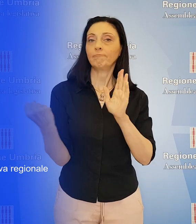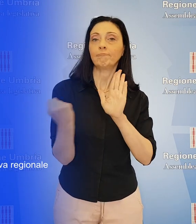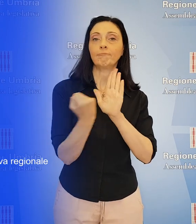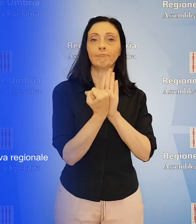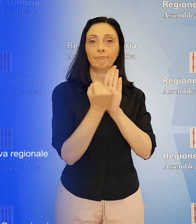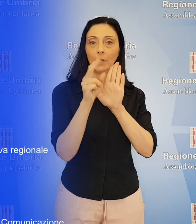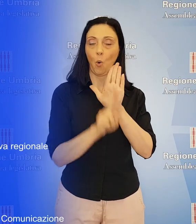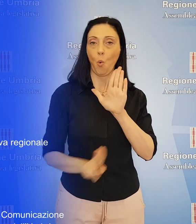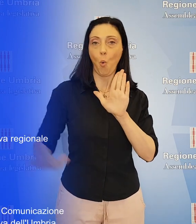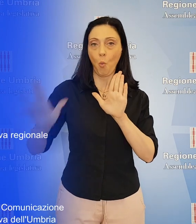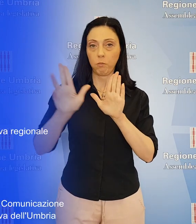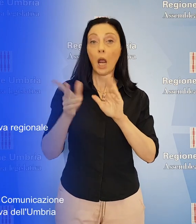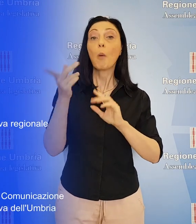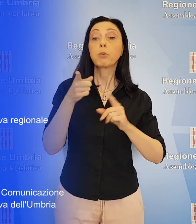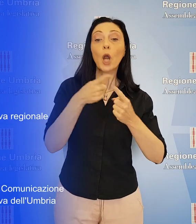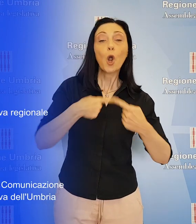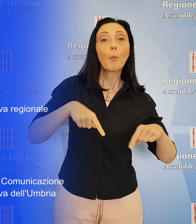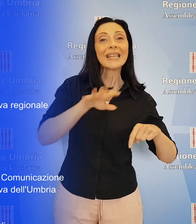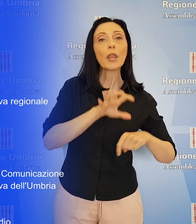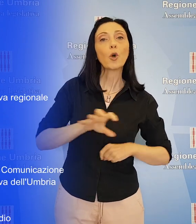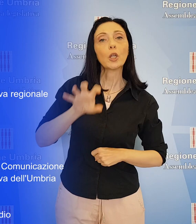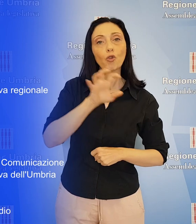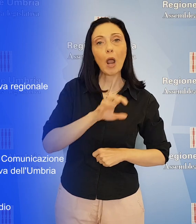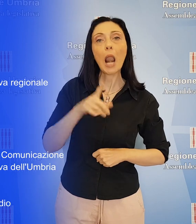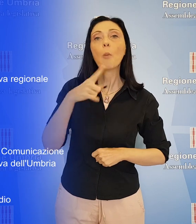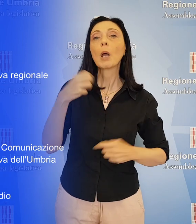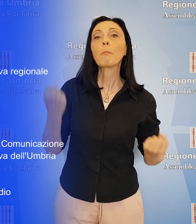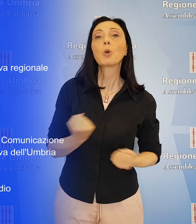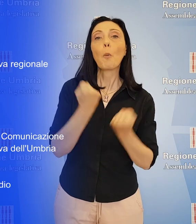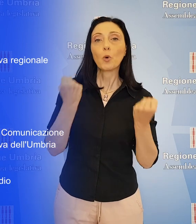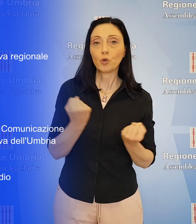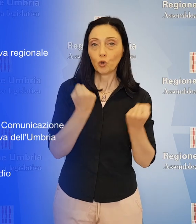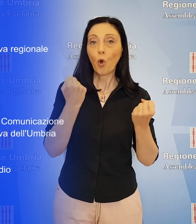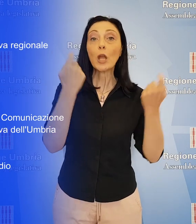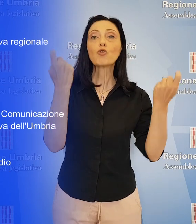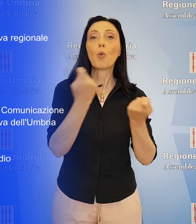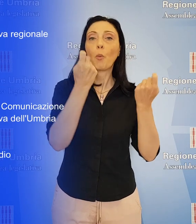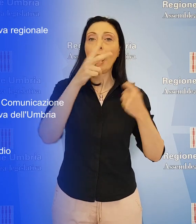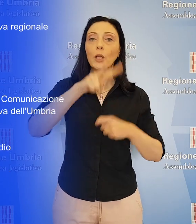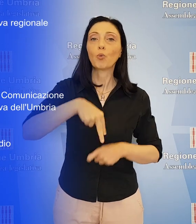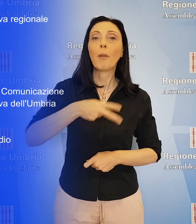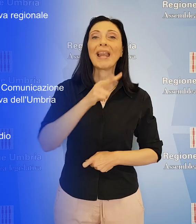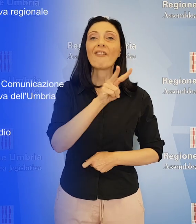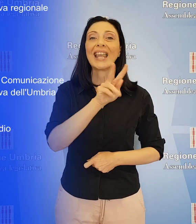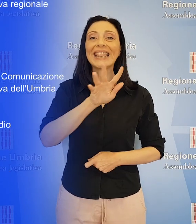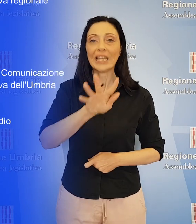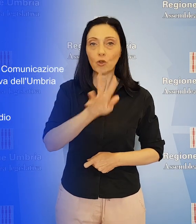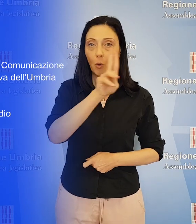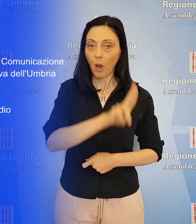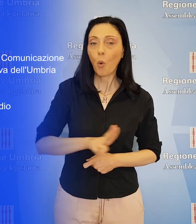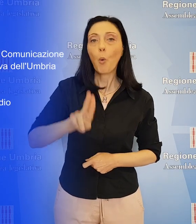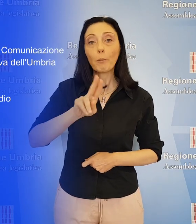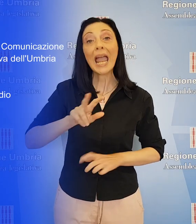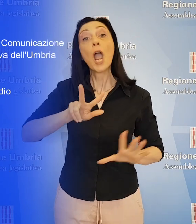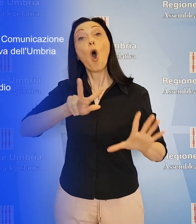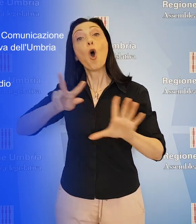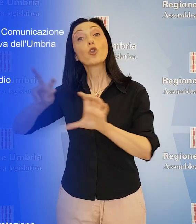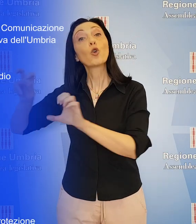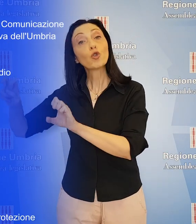destinazione Umbria ad istituire un comitato regionale per la promozione del giubileo 2025 in Umbria e dell'ottavo centenario della morte